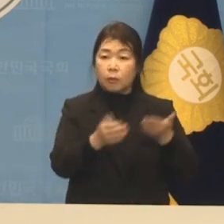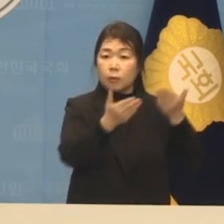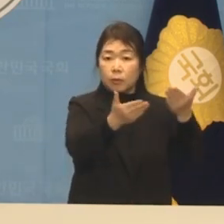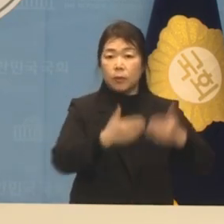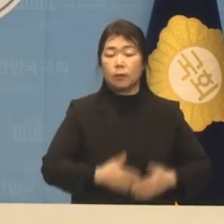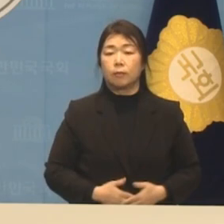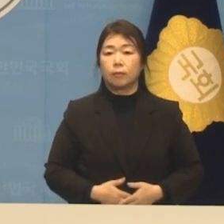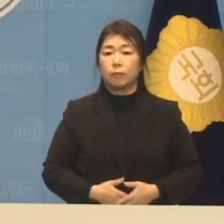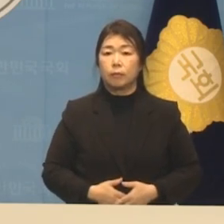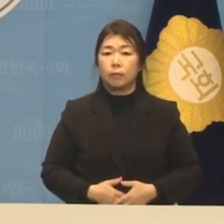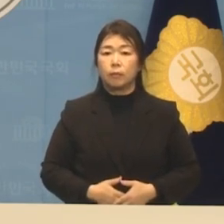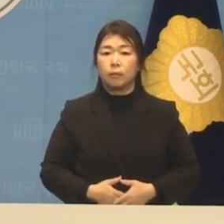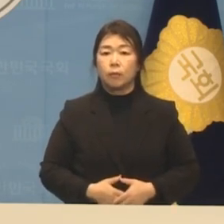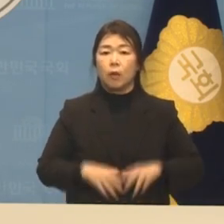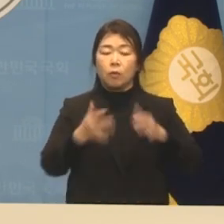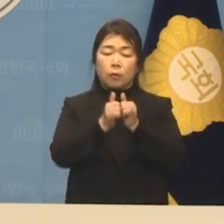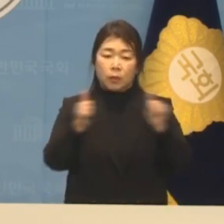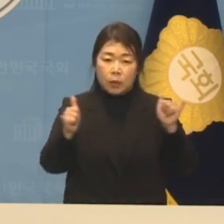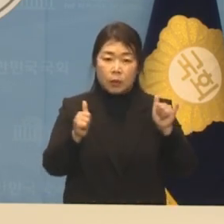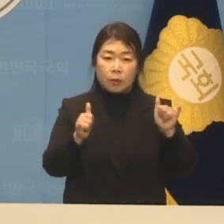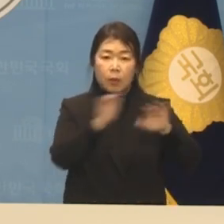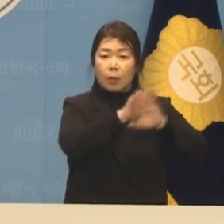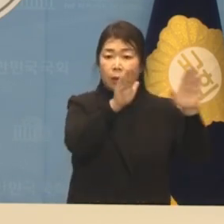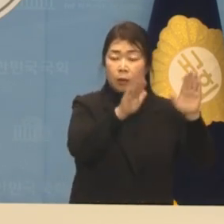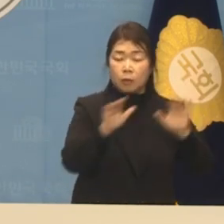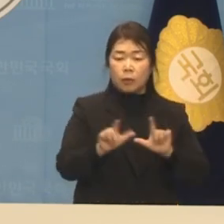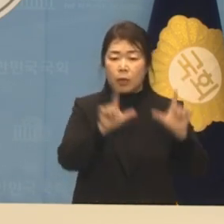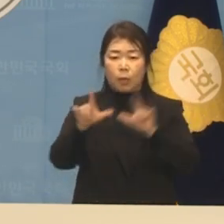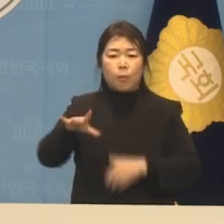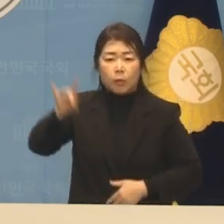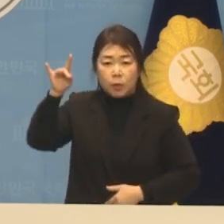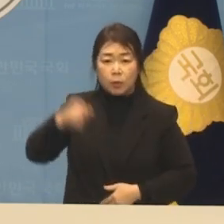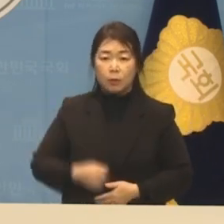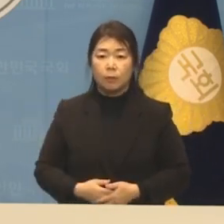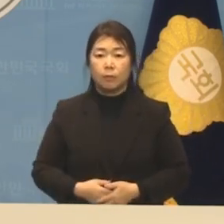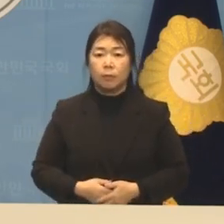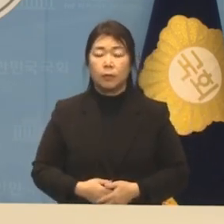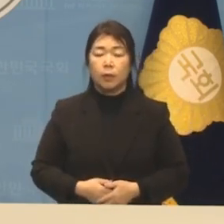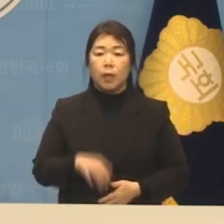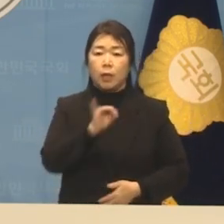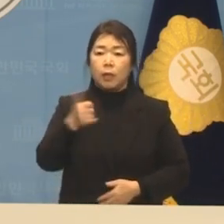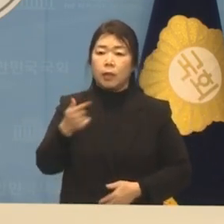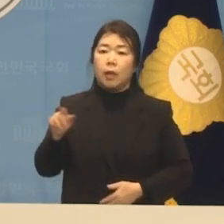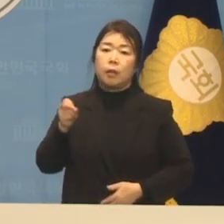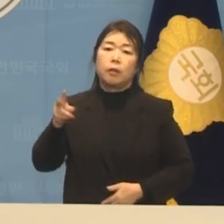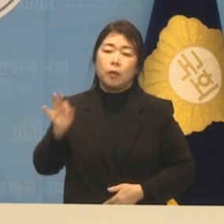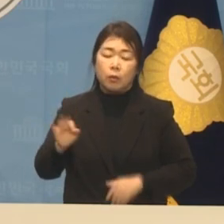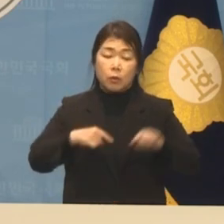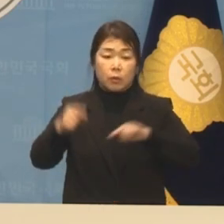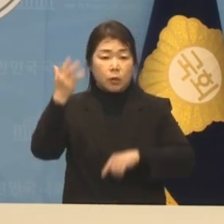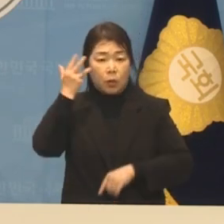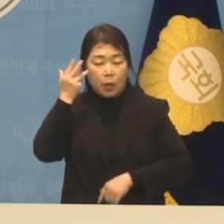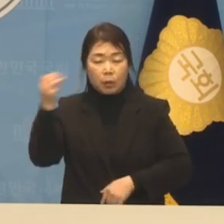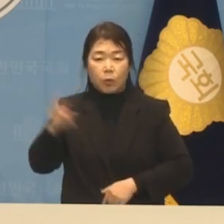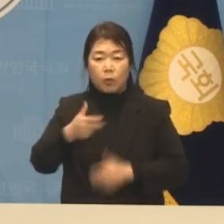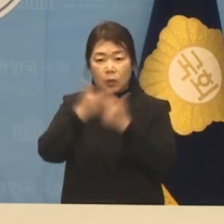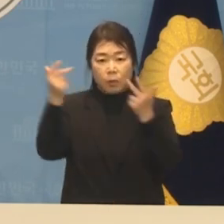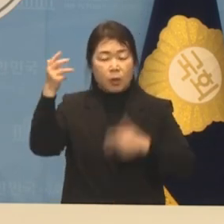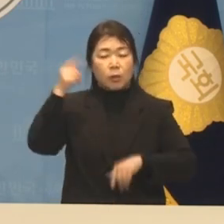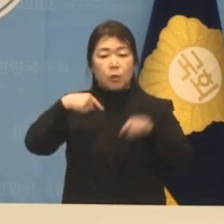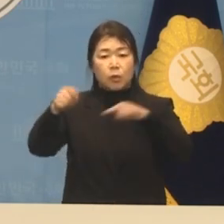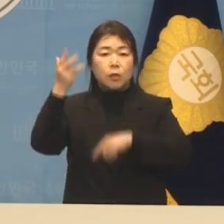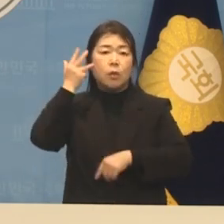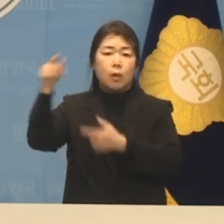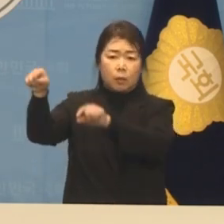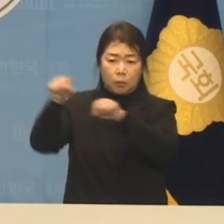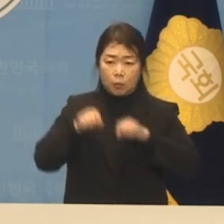민심이 하늘 민생이 먼저 저 인하영의 정치철학이자 이재명의 정치철학입니다.